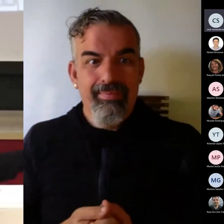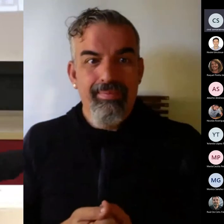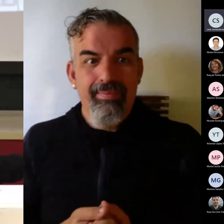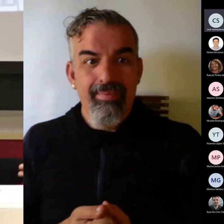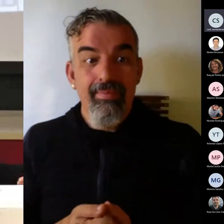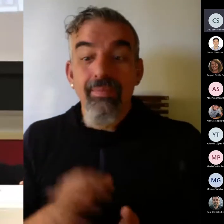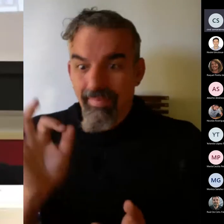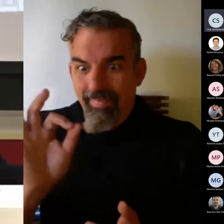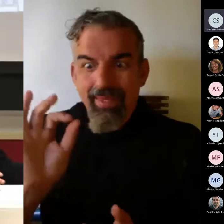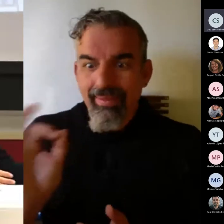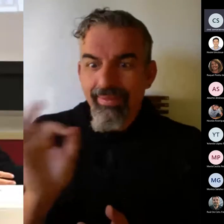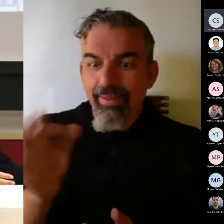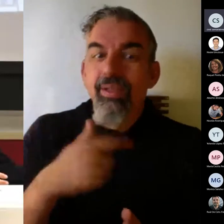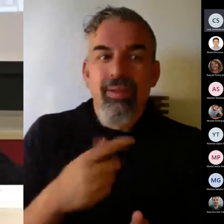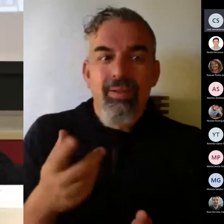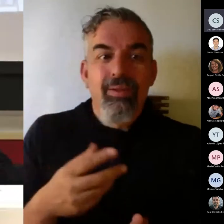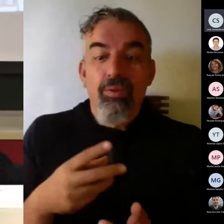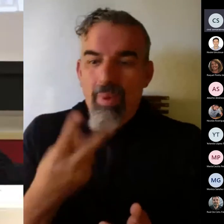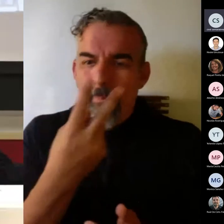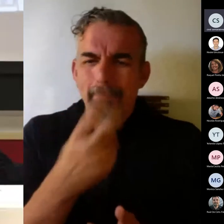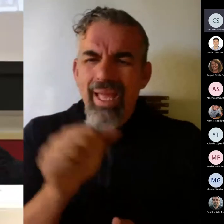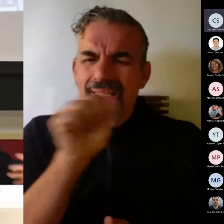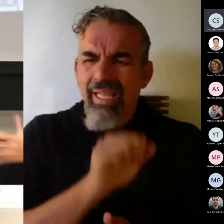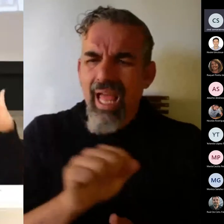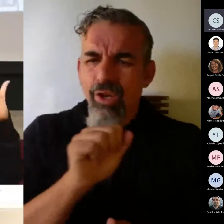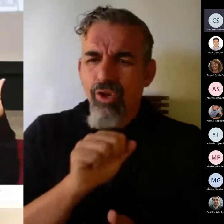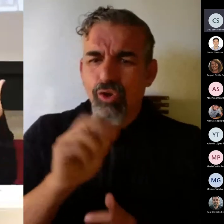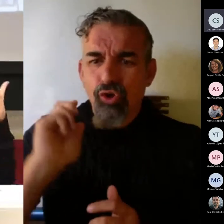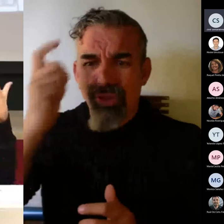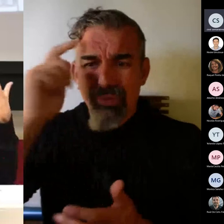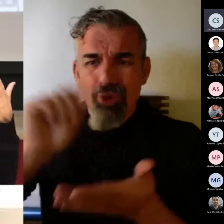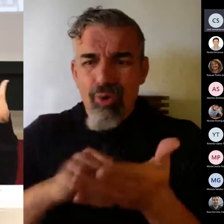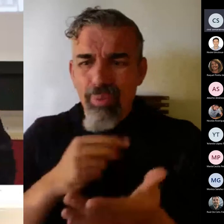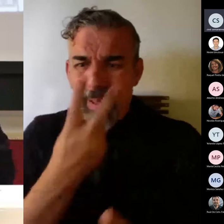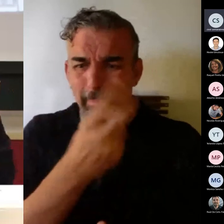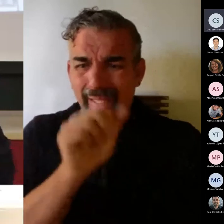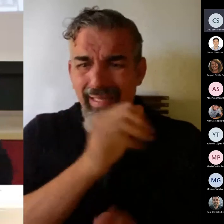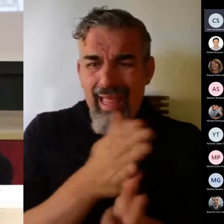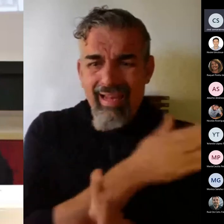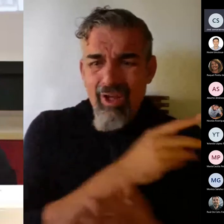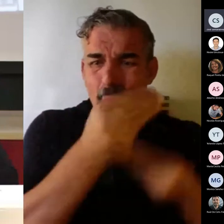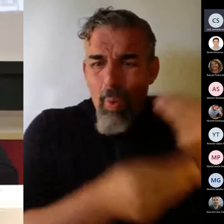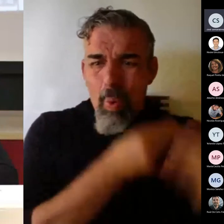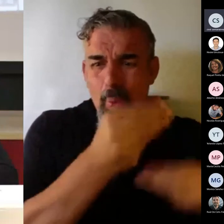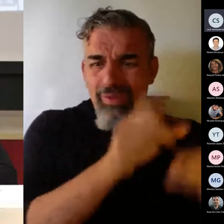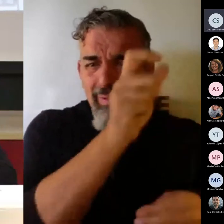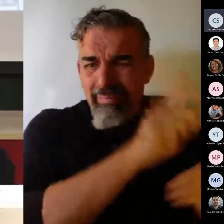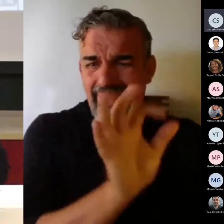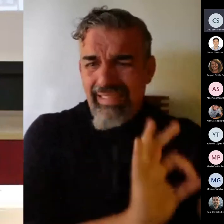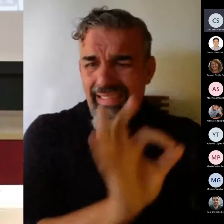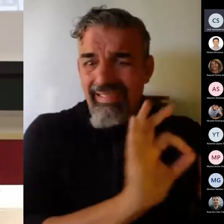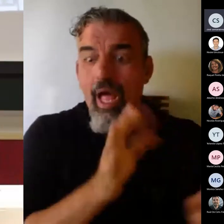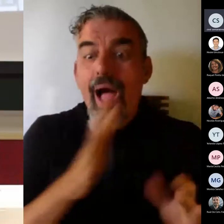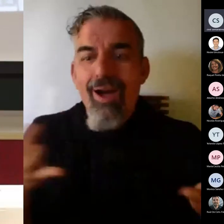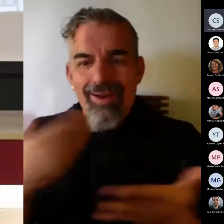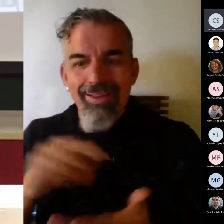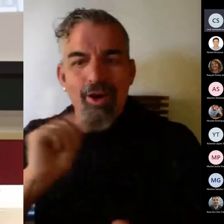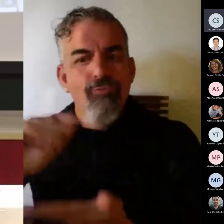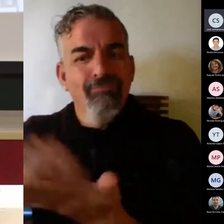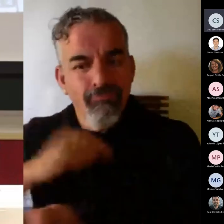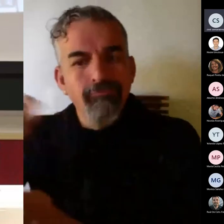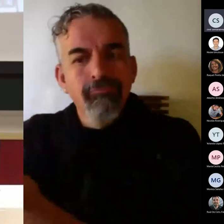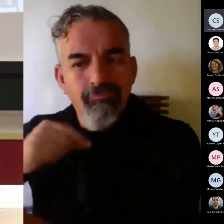Eso me refiero, hace 20 años nadie lo usaba y el concepto de rúbrica comienza a ser ahora algo común, el concepto de rúbrica